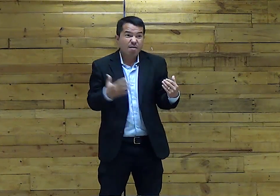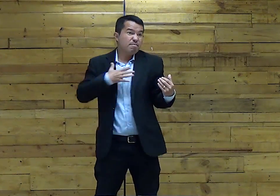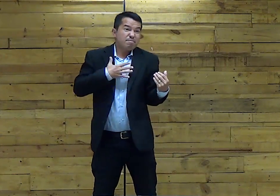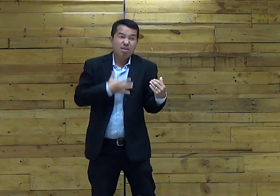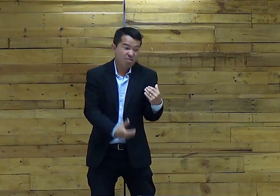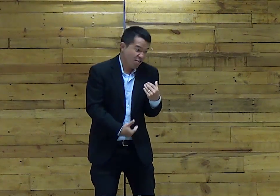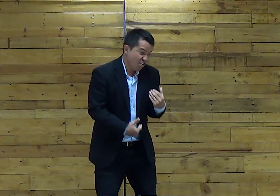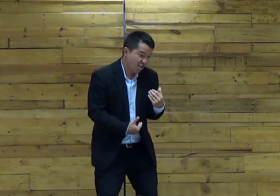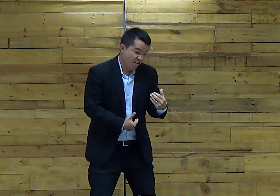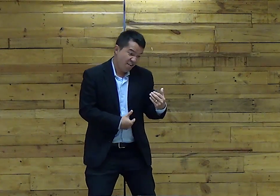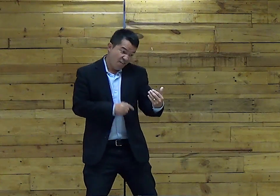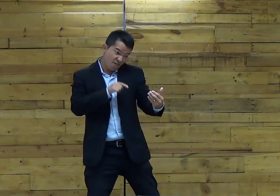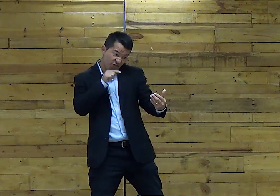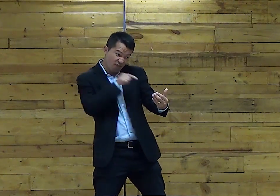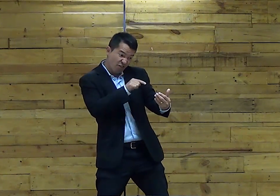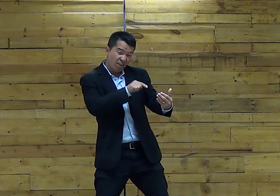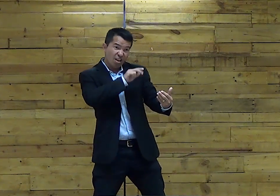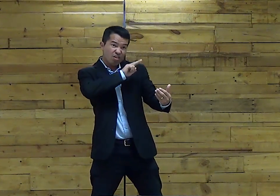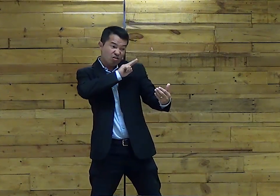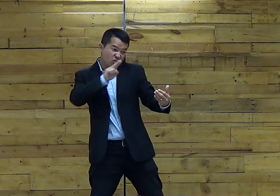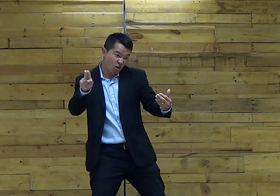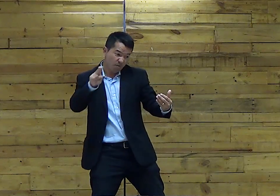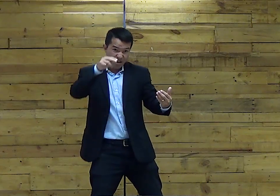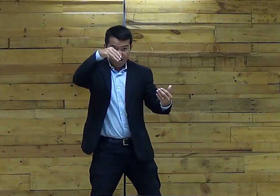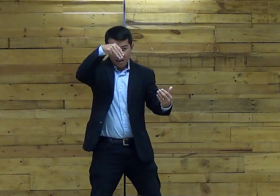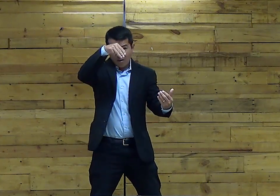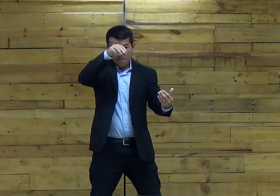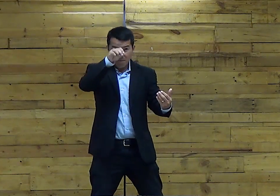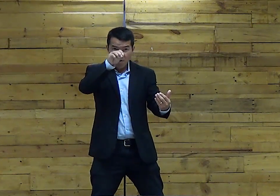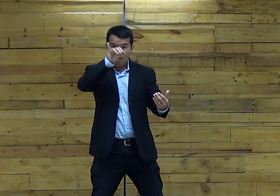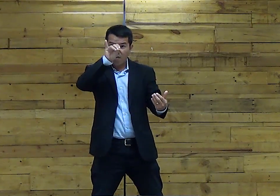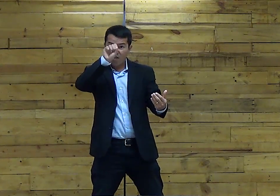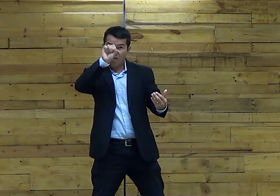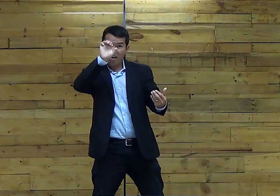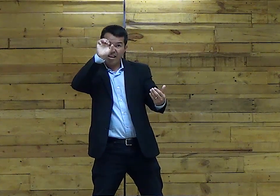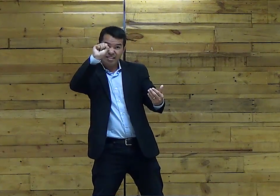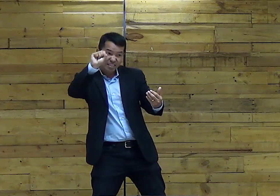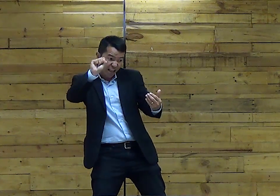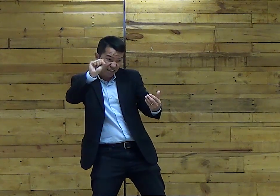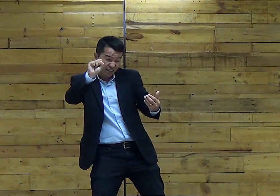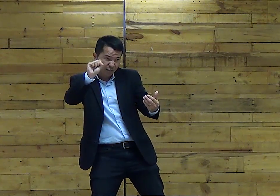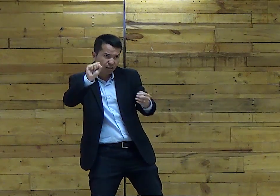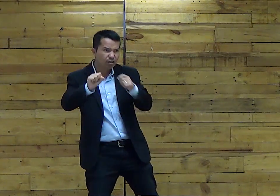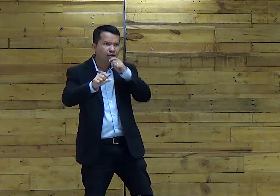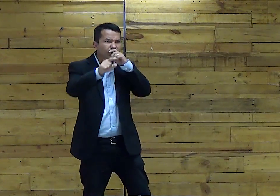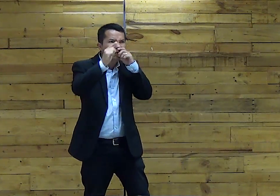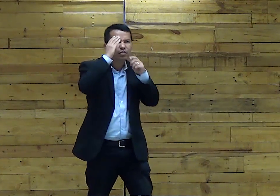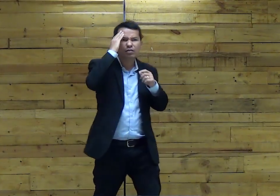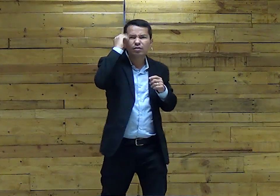Então Eu vou pegar Esse bebê Será meu E o seu nome Será Moisés